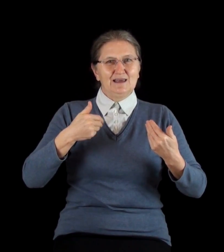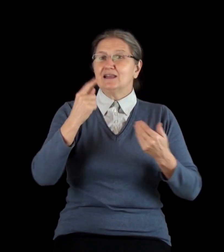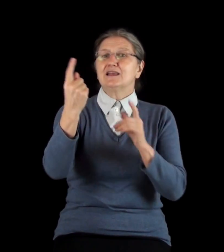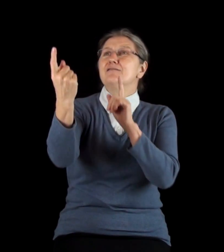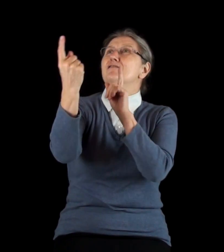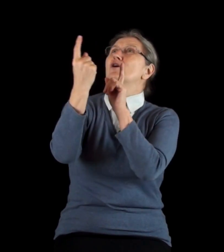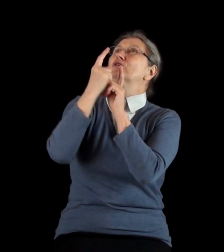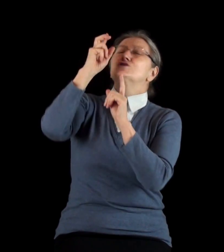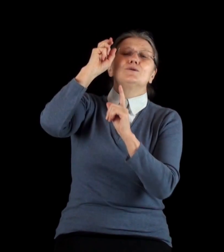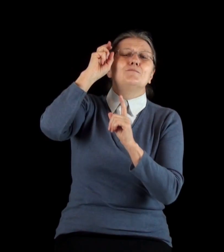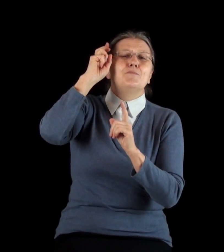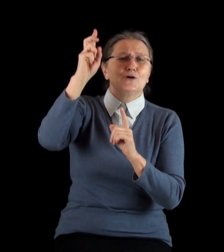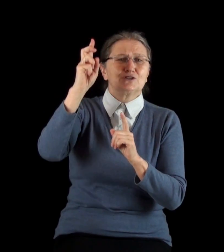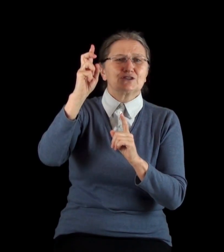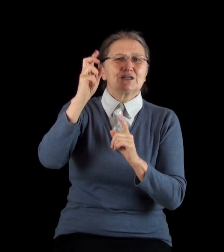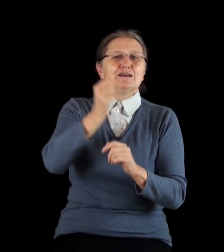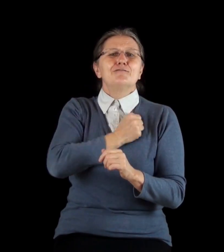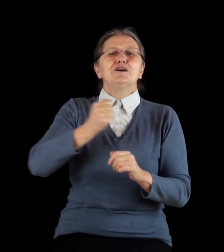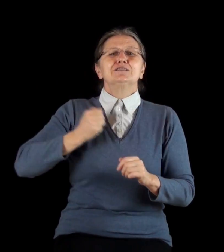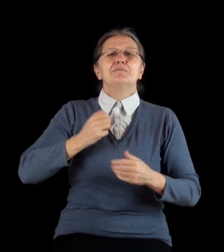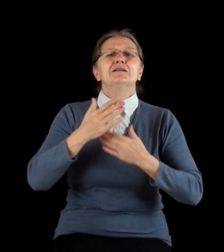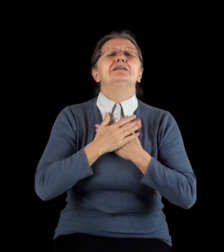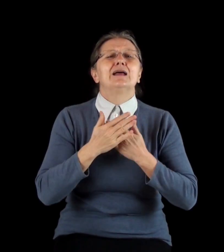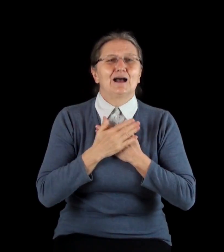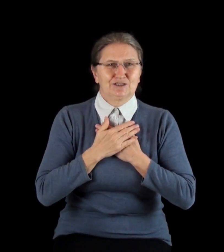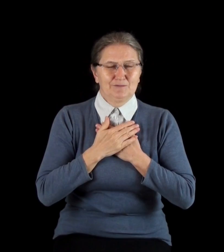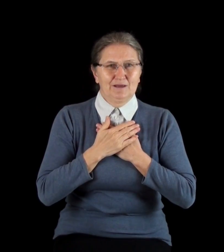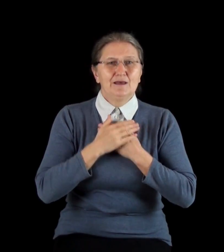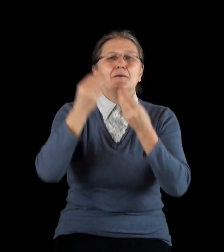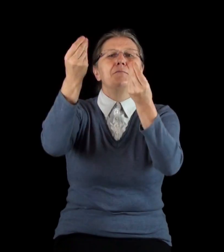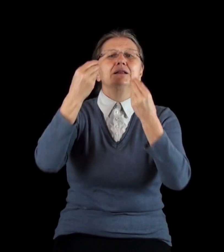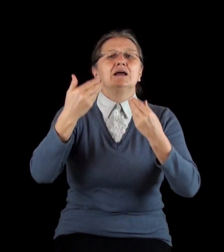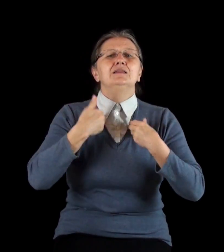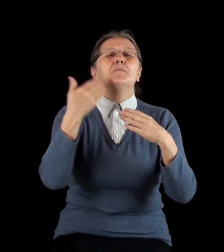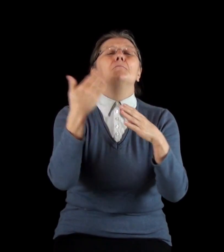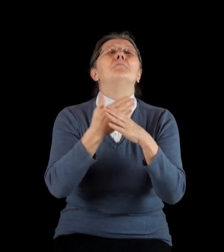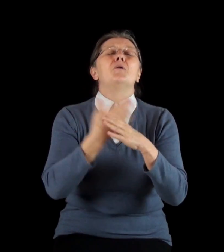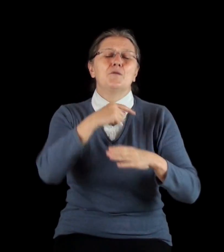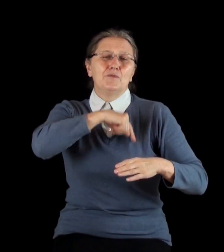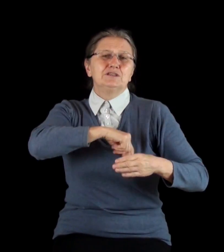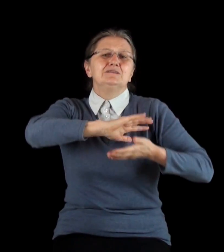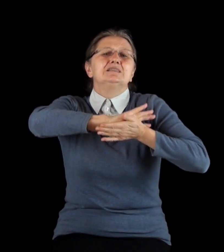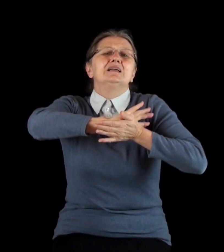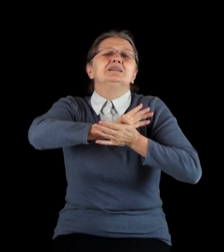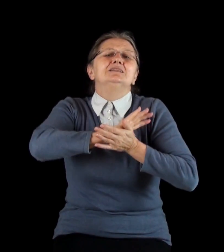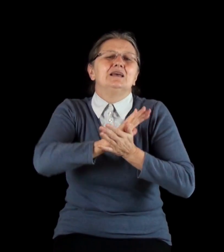выходишь, Боже, с войсками нашими? Подай нам помощь в тесноте,